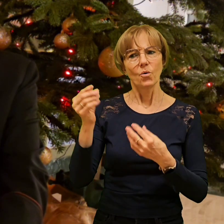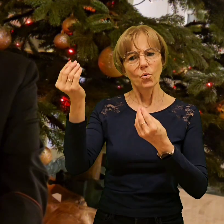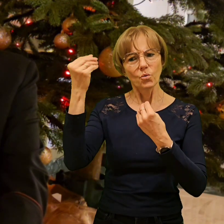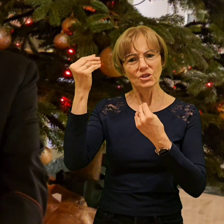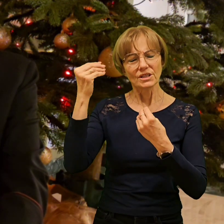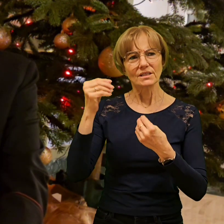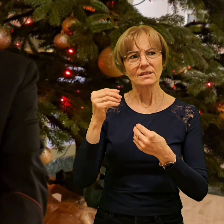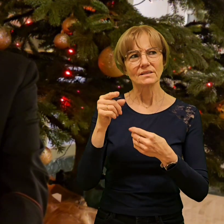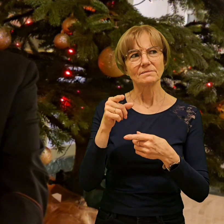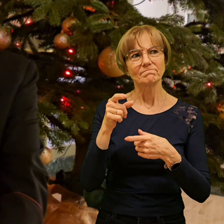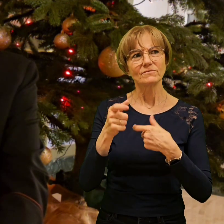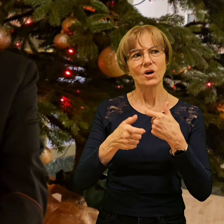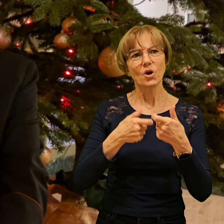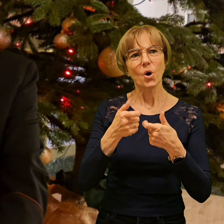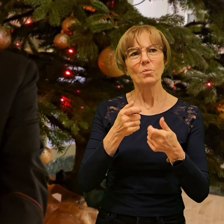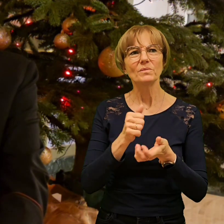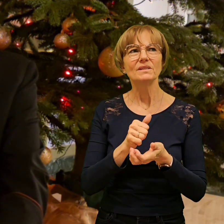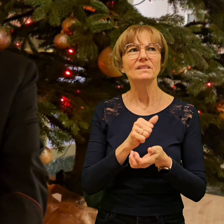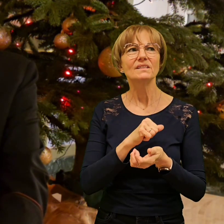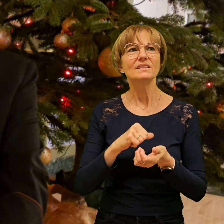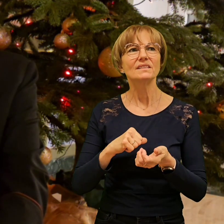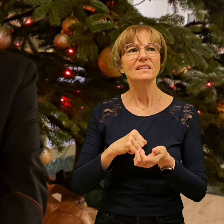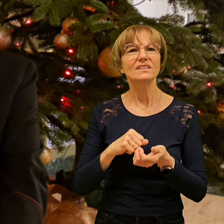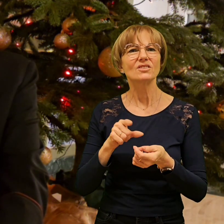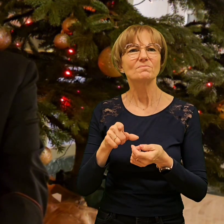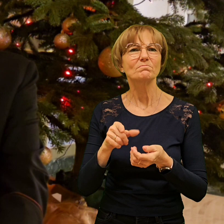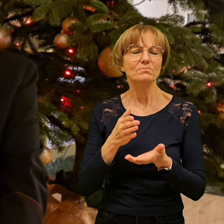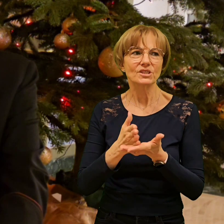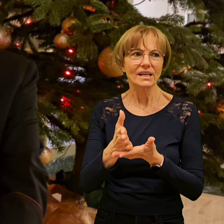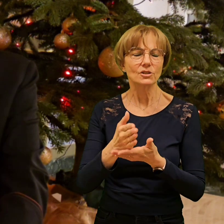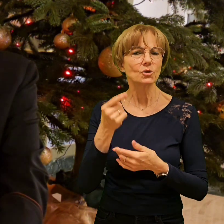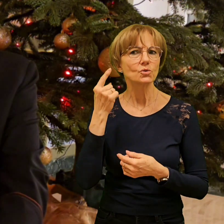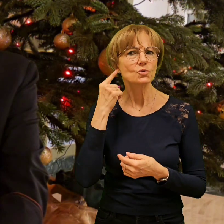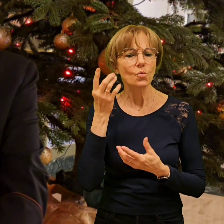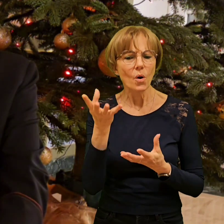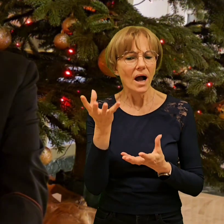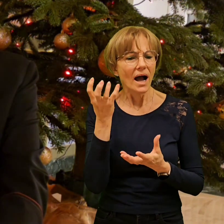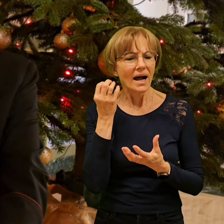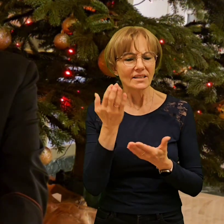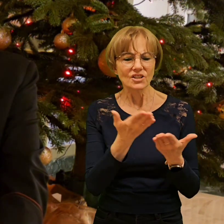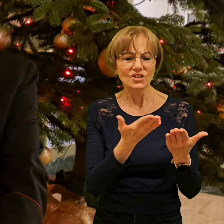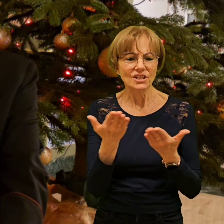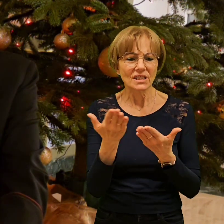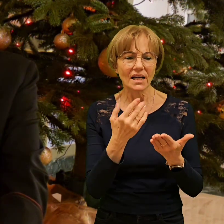Słowo Boże. Słuchając Słowa Bożego, czytając Pismo Święte,